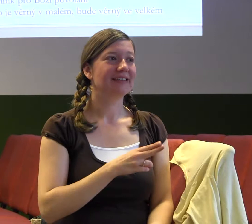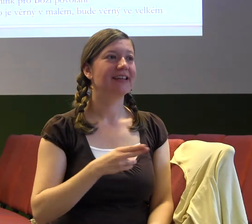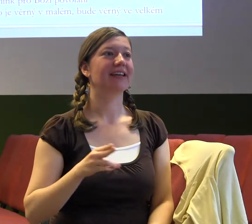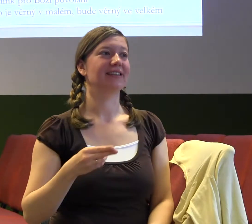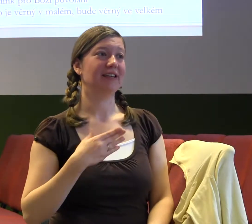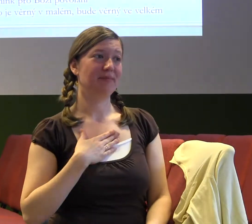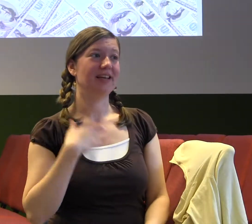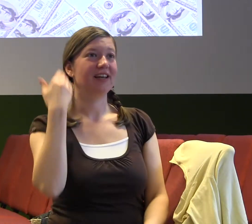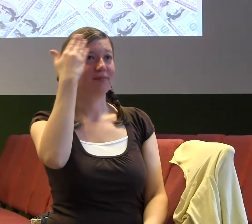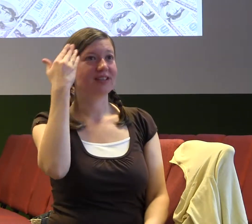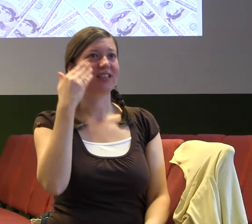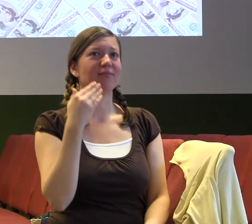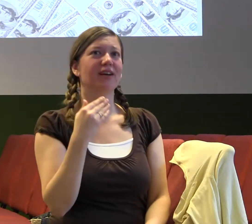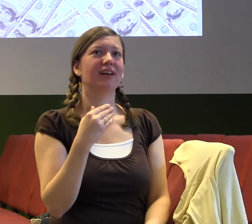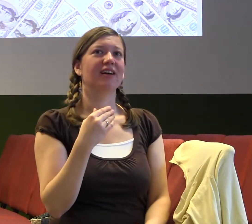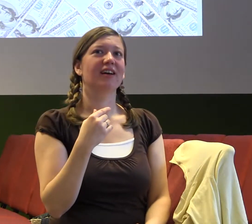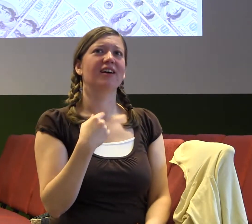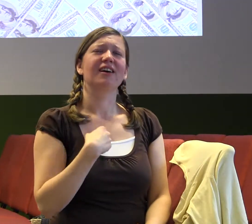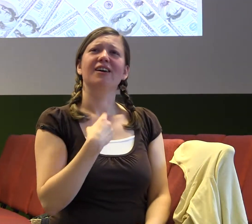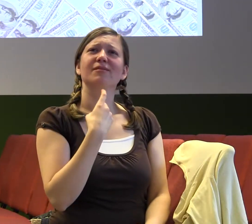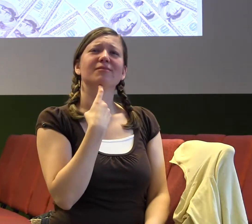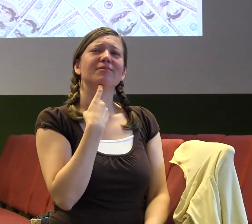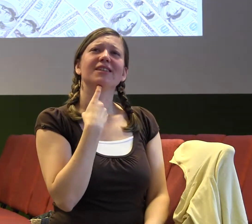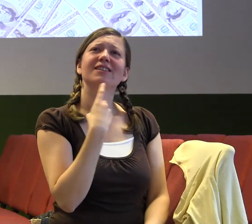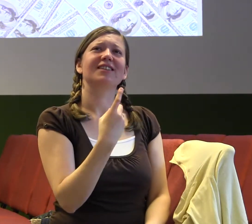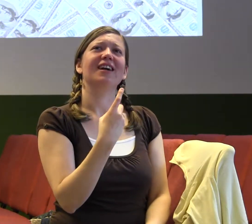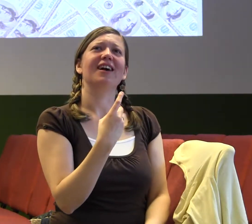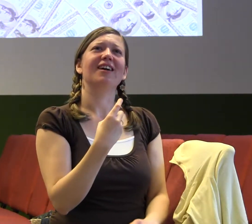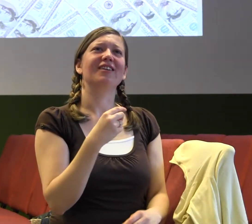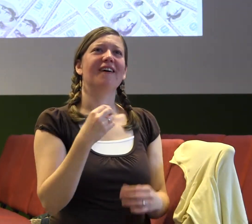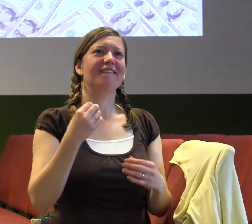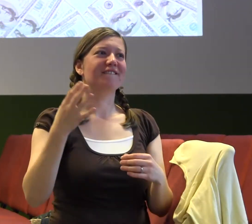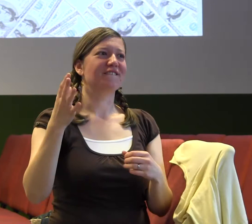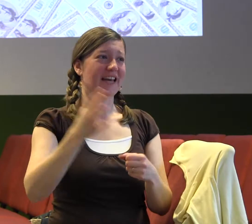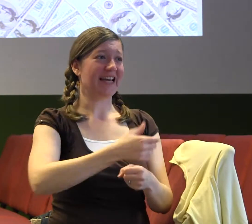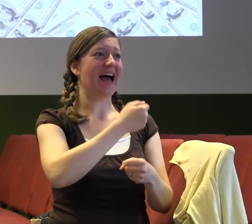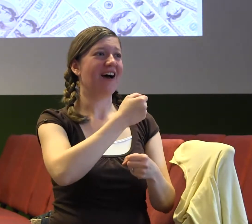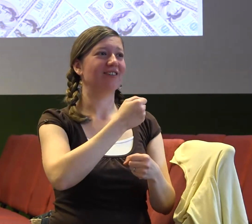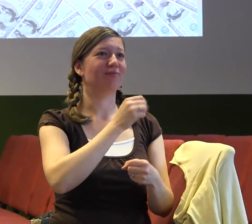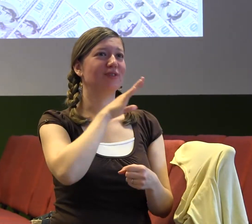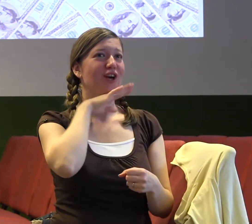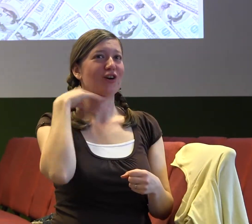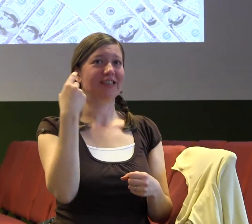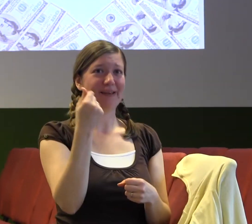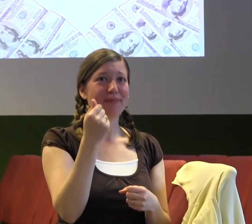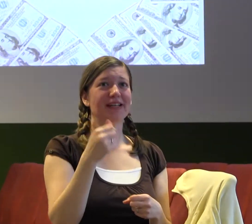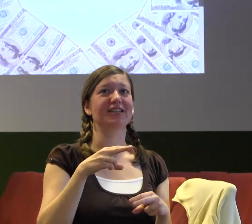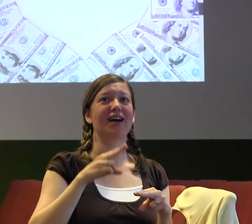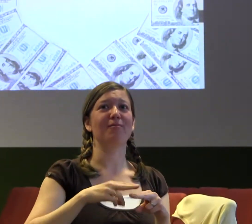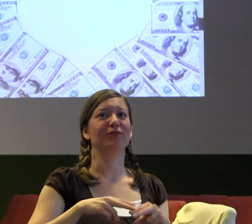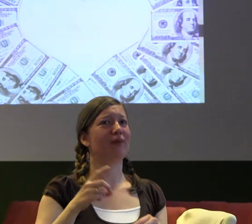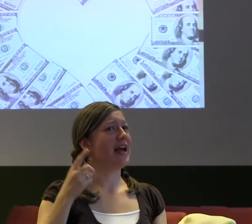prachy v nějaké lotery někde a nemuset chodit už někdy do práce, užívat si toho nabitého jmění,